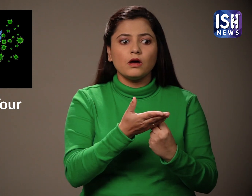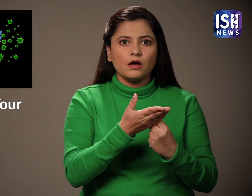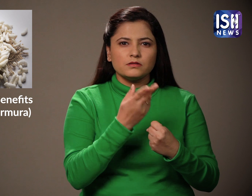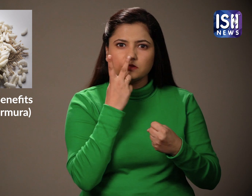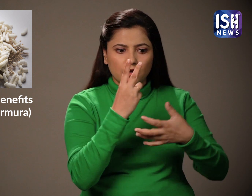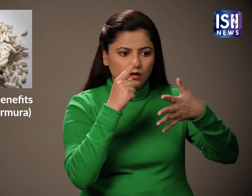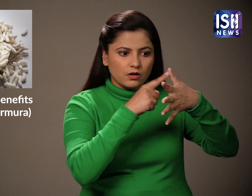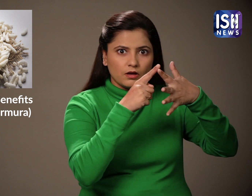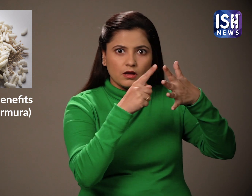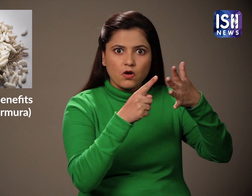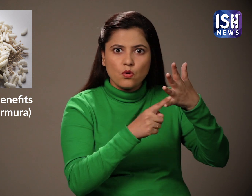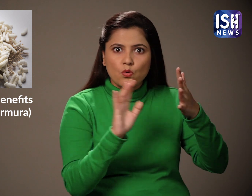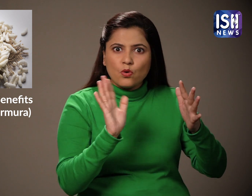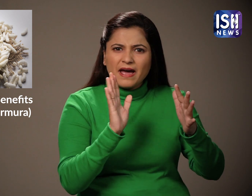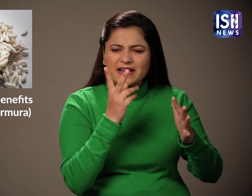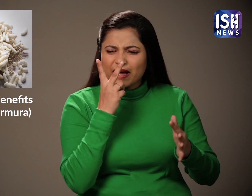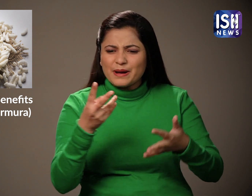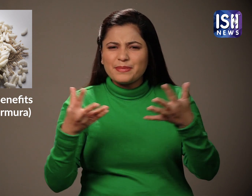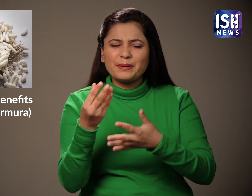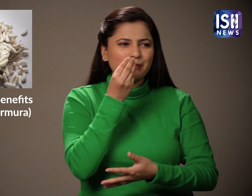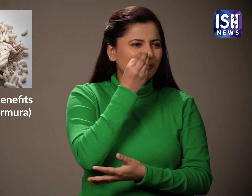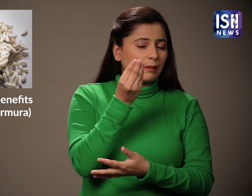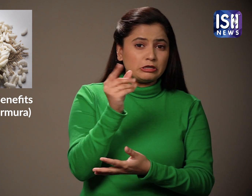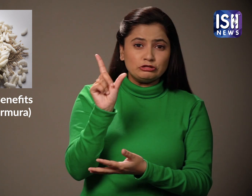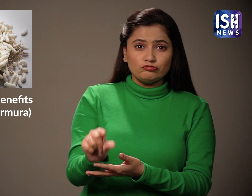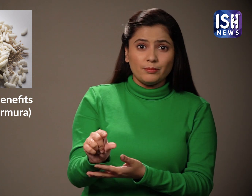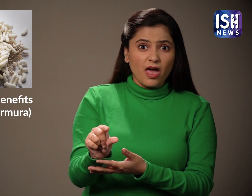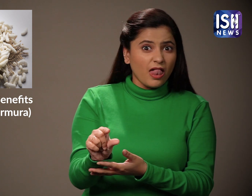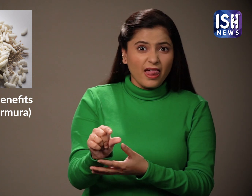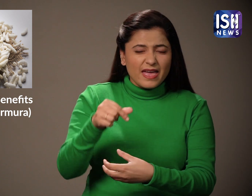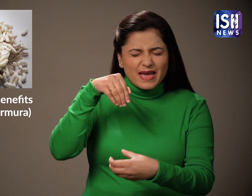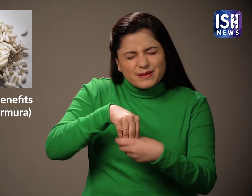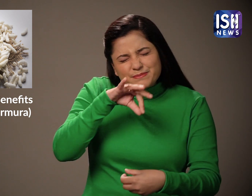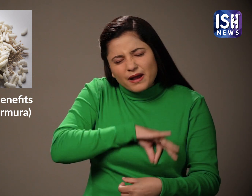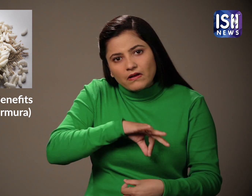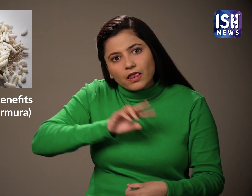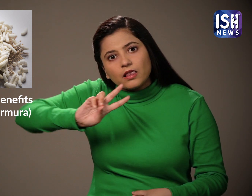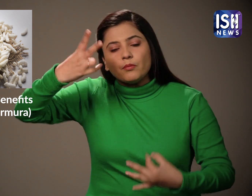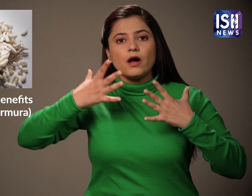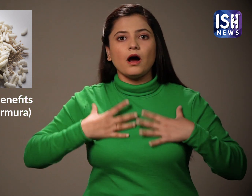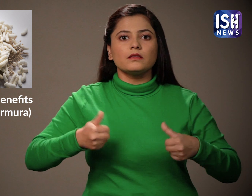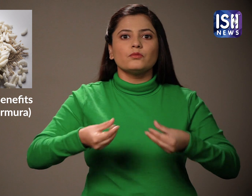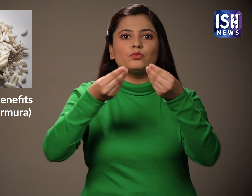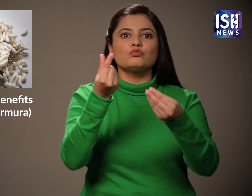देखें, इतने फाइदे, इसे सस्ता नास्ता मत समझे यह आपकी सेहत के लिए बहुत फाइदेमंद होता है